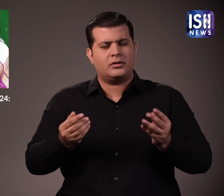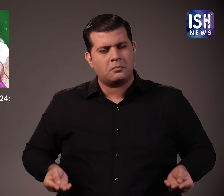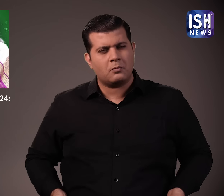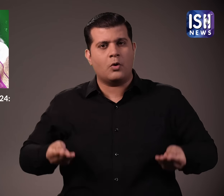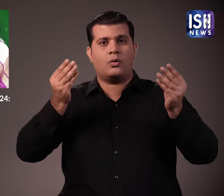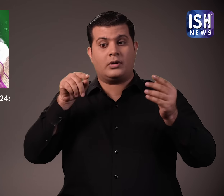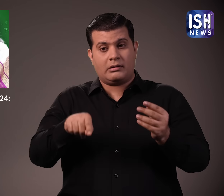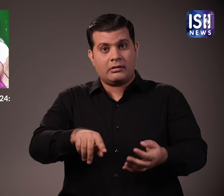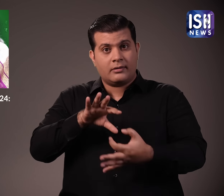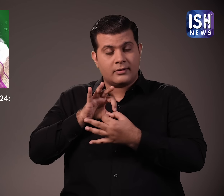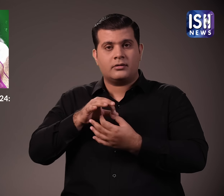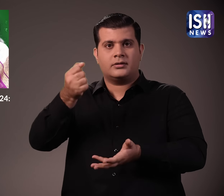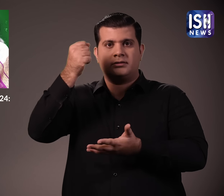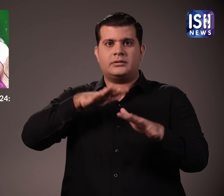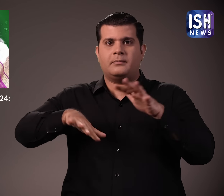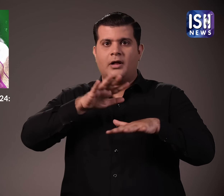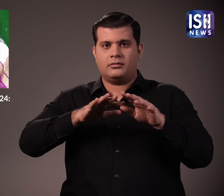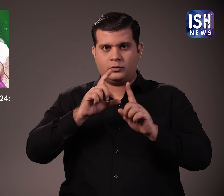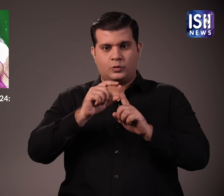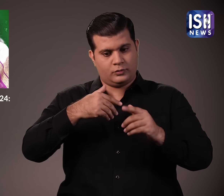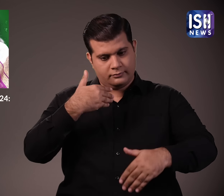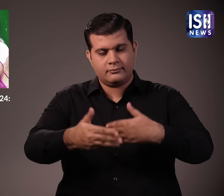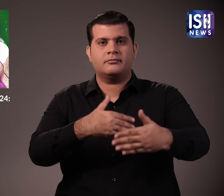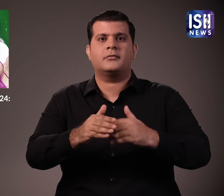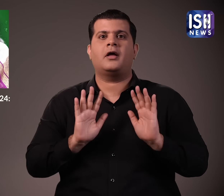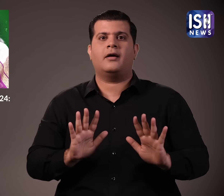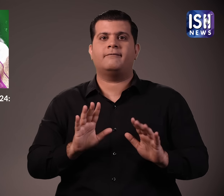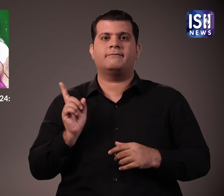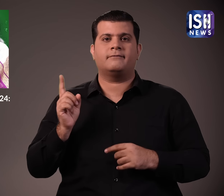प्रशिक्षत करने और बढ़ाने के लिए योजनाय बनाई है